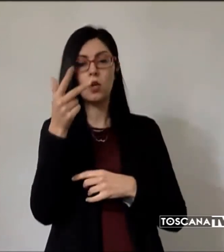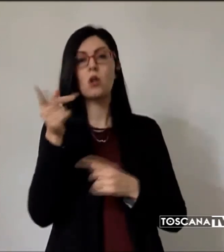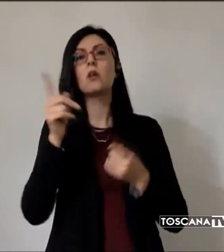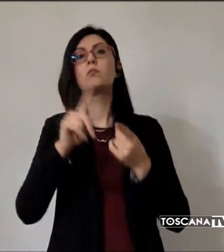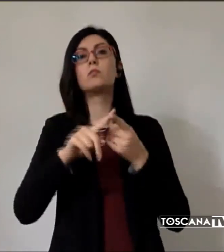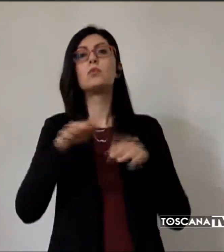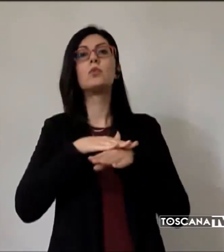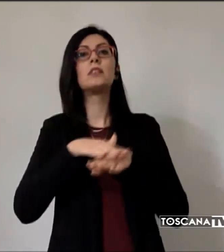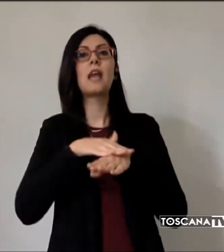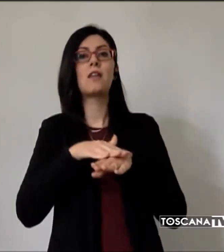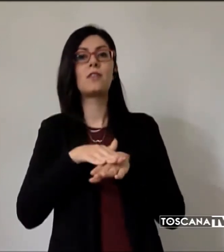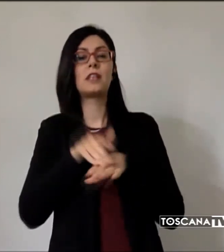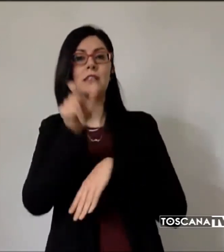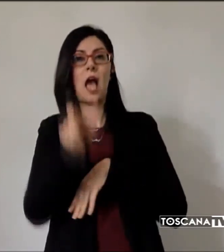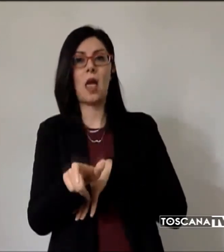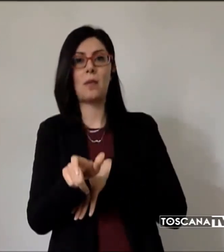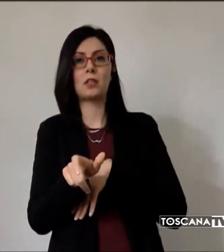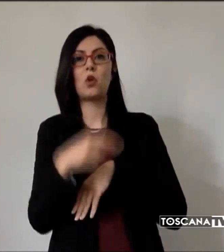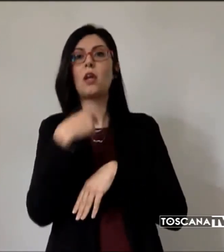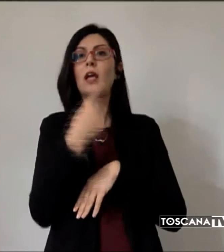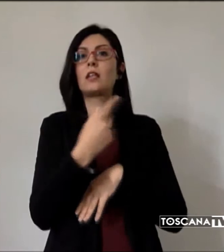persona, aggiunge Conte.